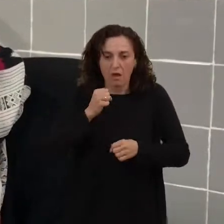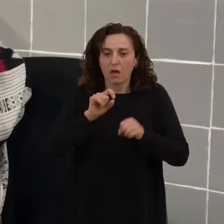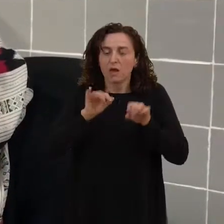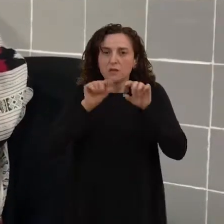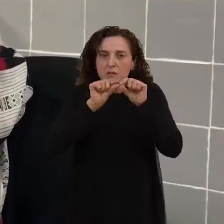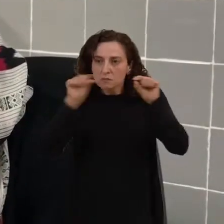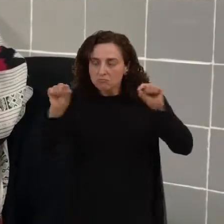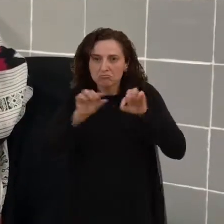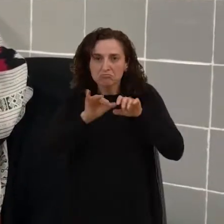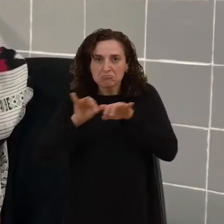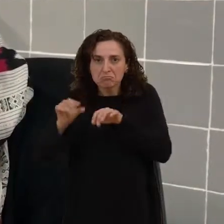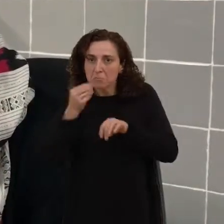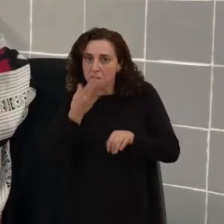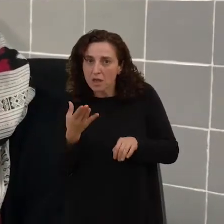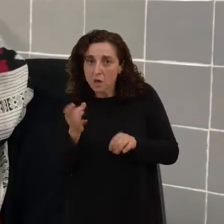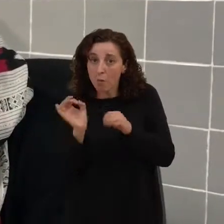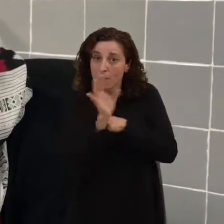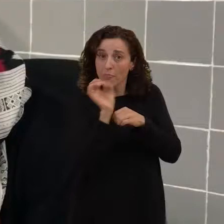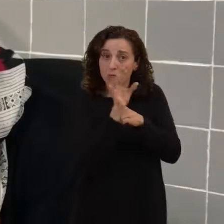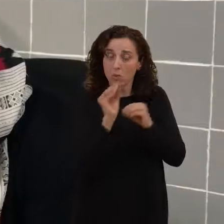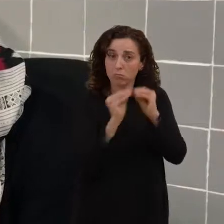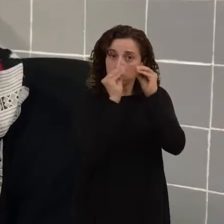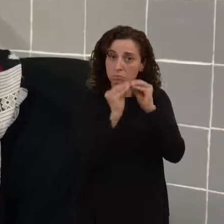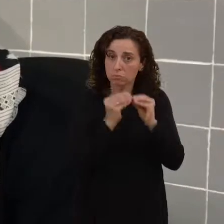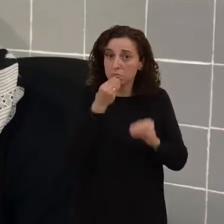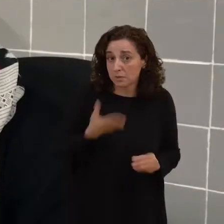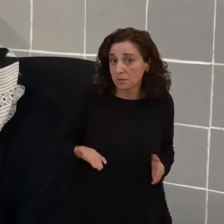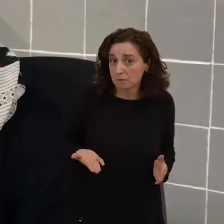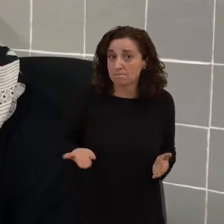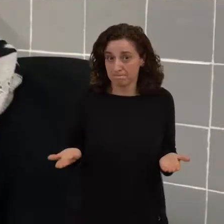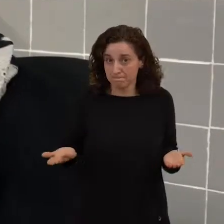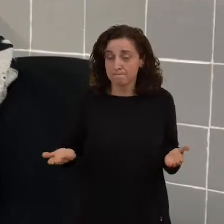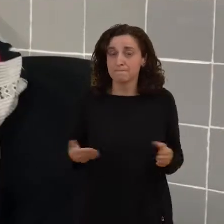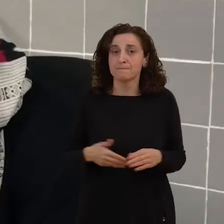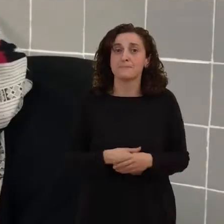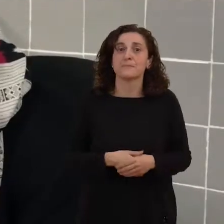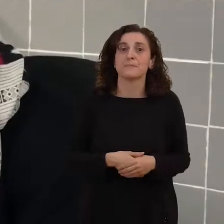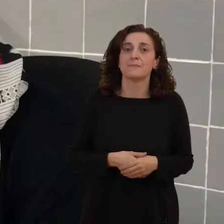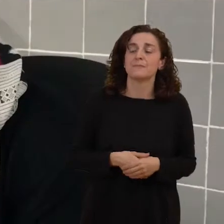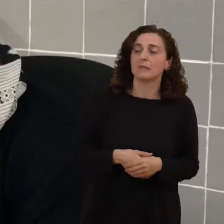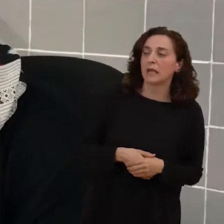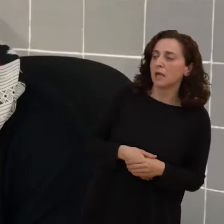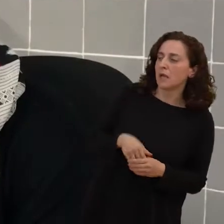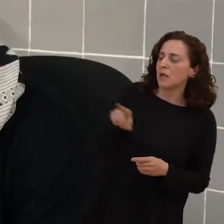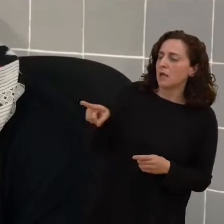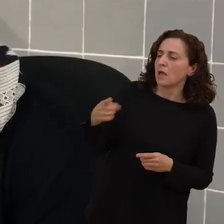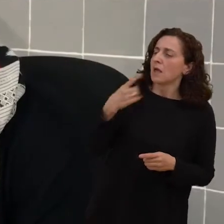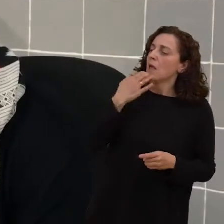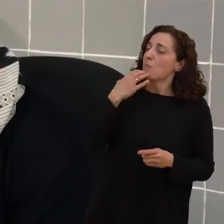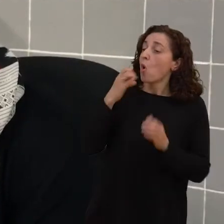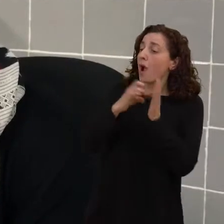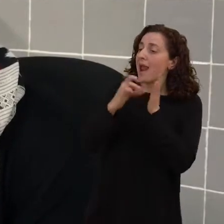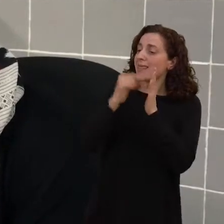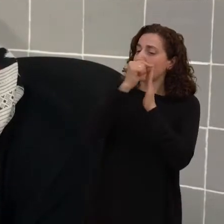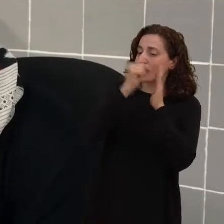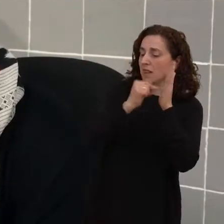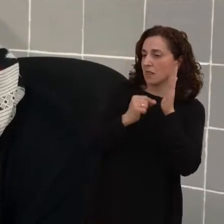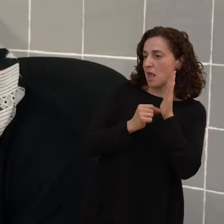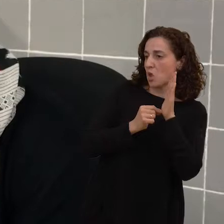bien o estoy enviando las cosas correctamente. ¿Existe algún tipo de divergencia en los criterios de calidad,